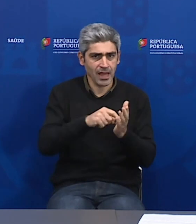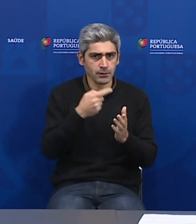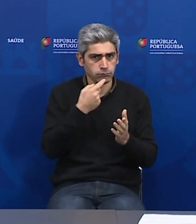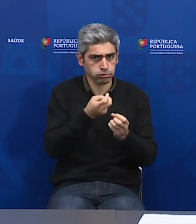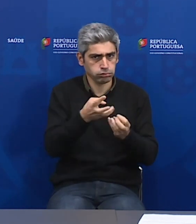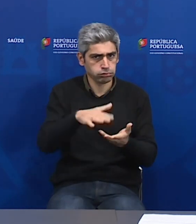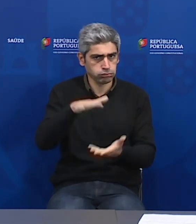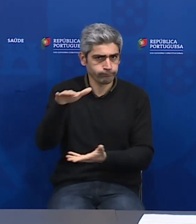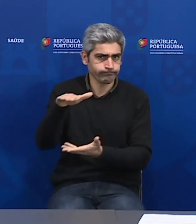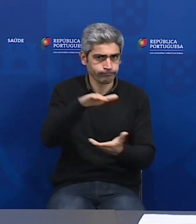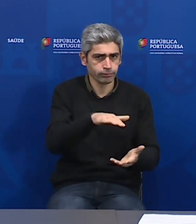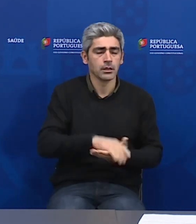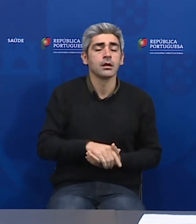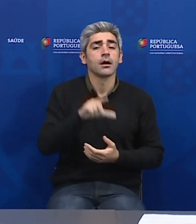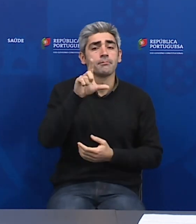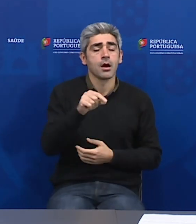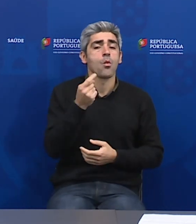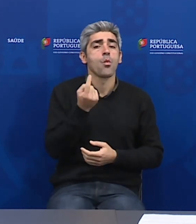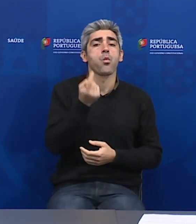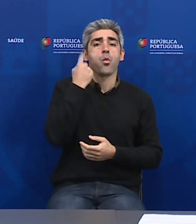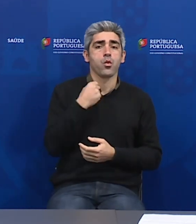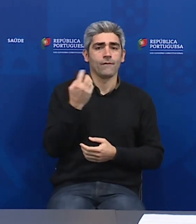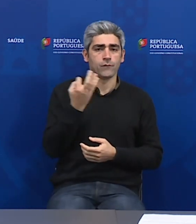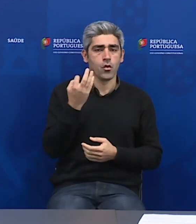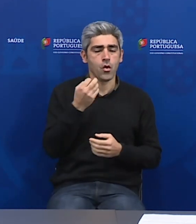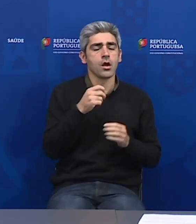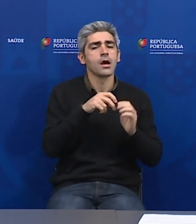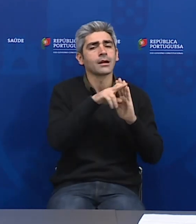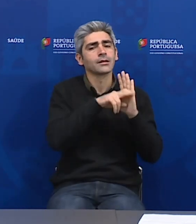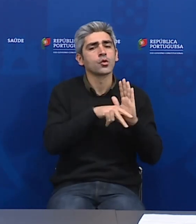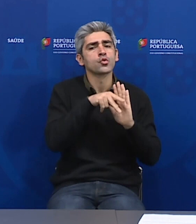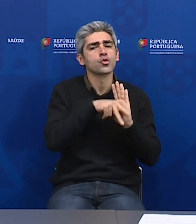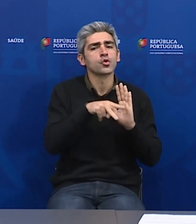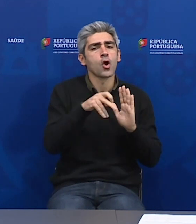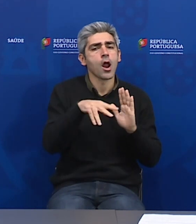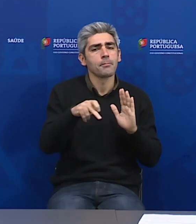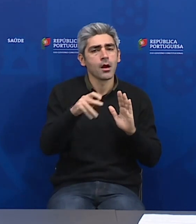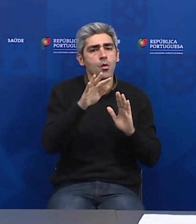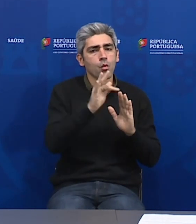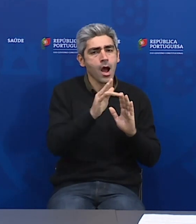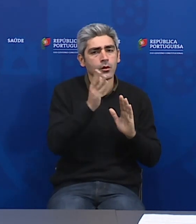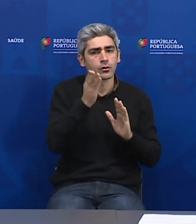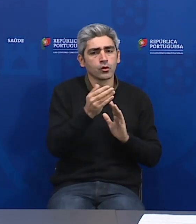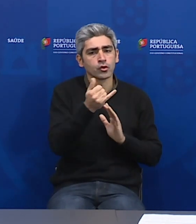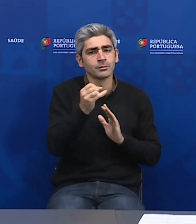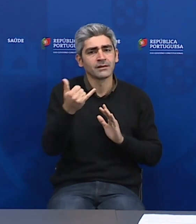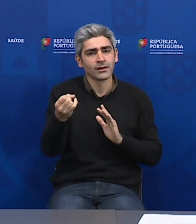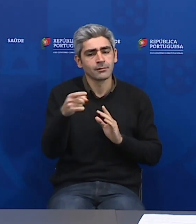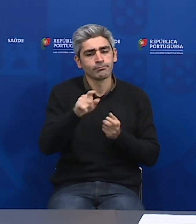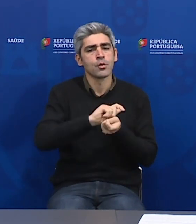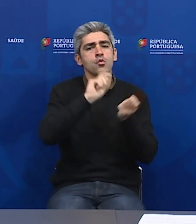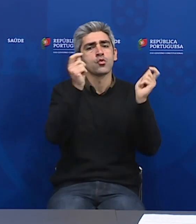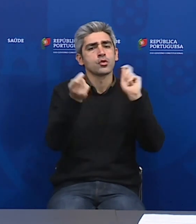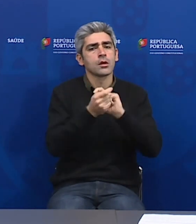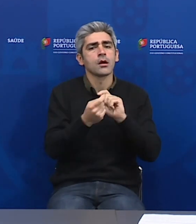Direi também que foi ontem publicada a Norma 4 de 2020, que altera o paradigma